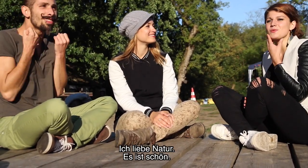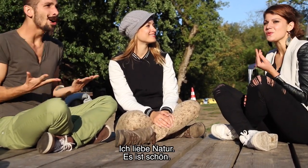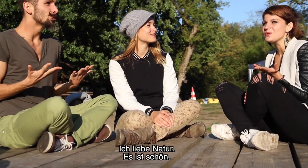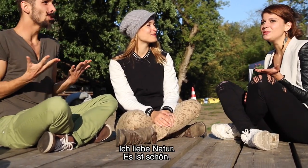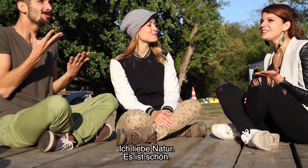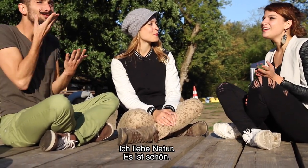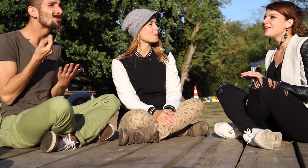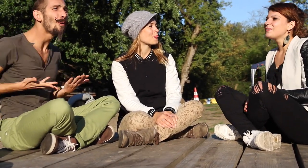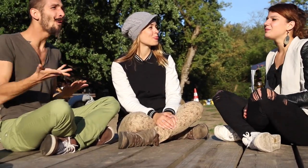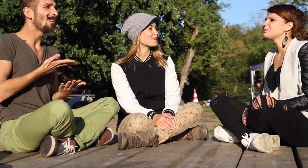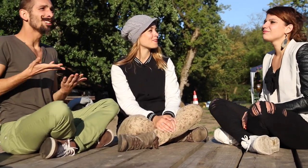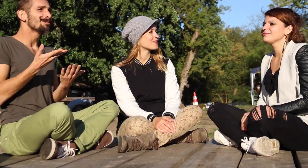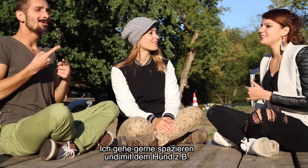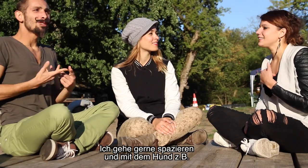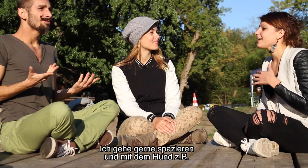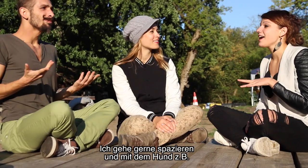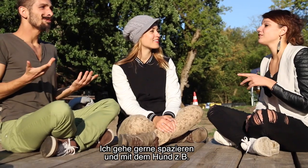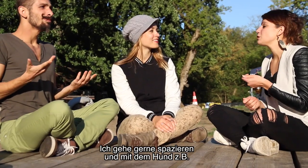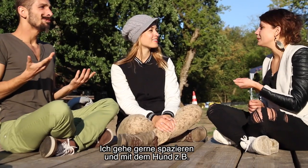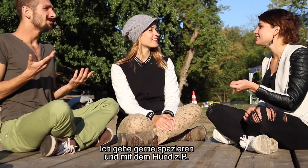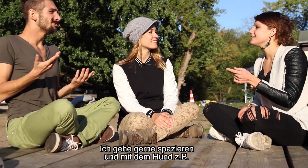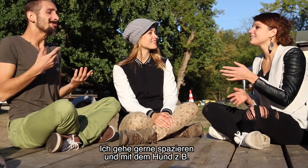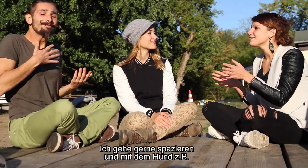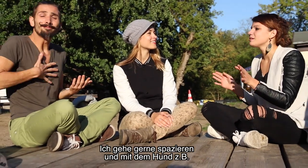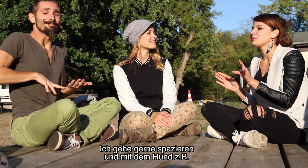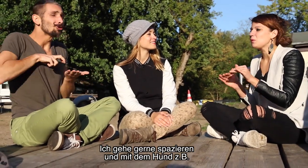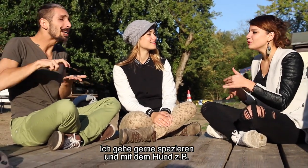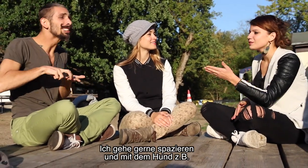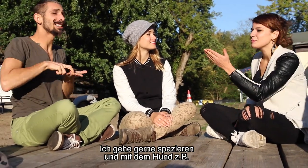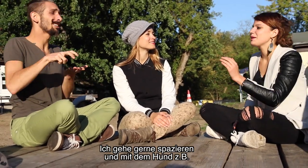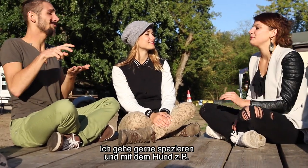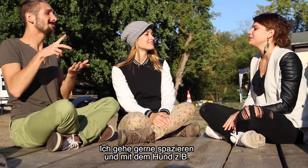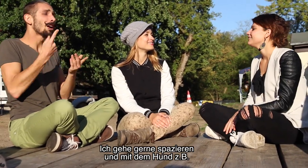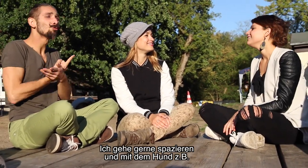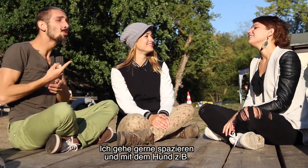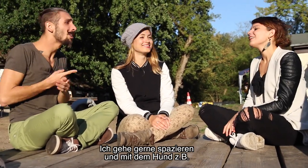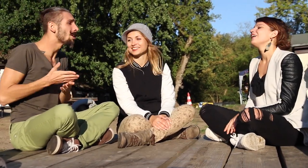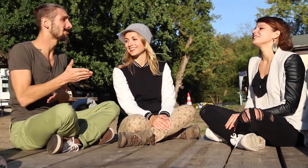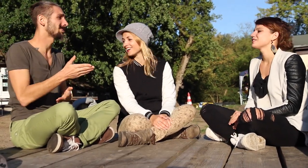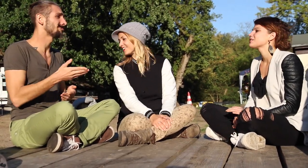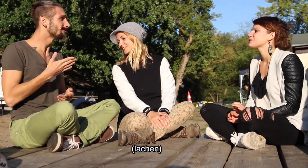so schön und ich gehe gerne spazieren hier und wohnen hier zum Beispiel für acht Jahre her.